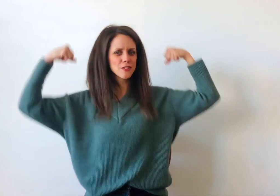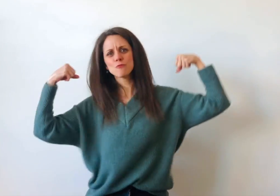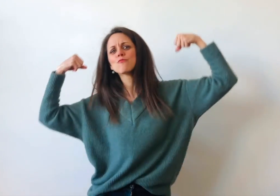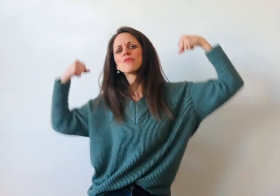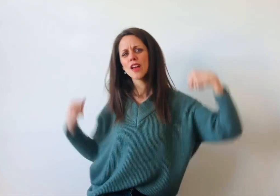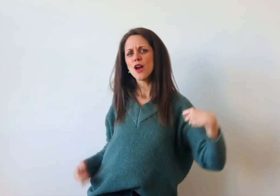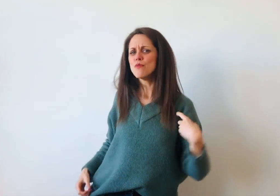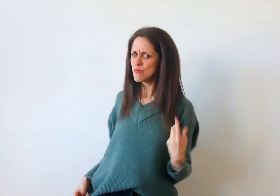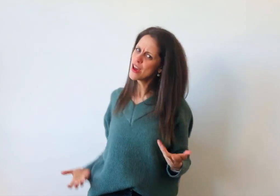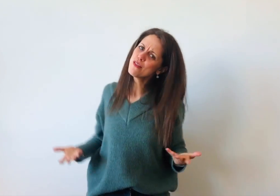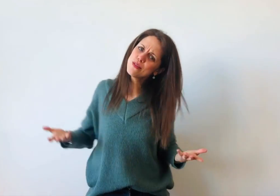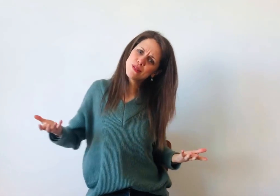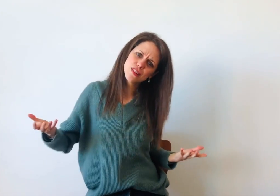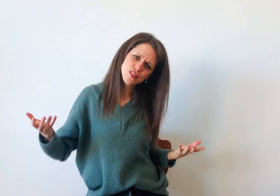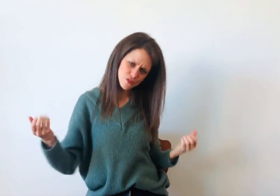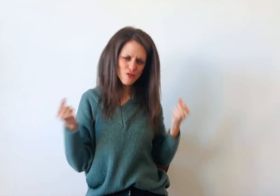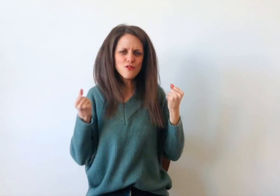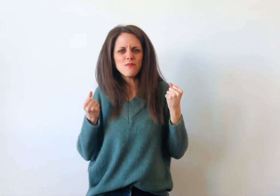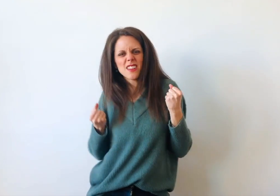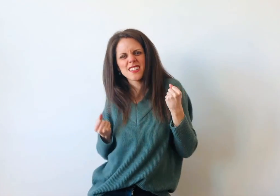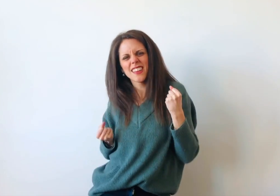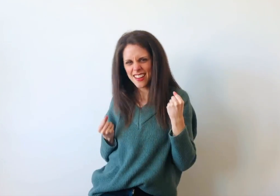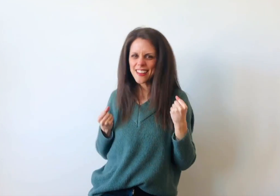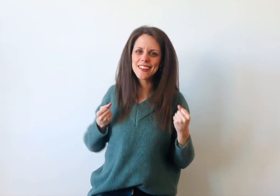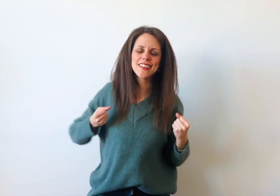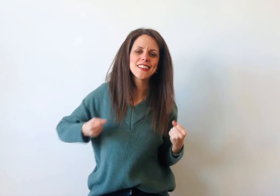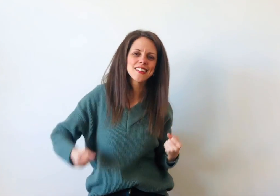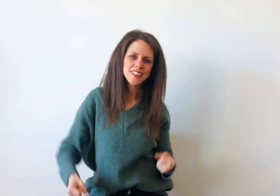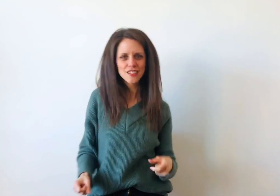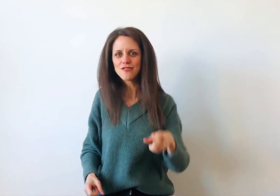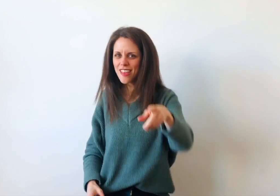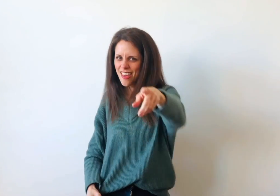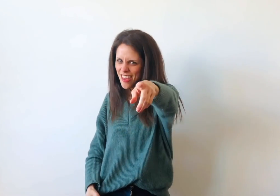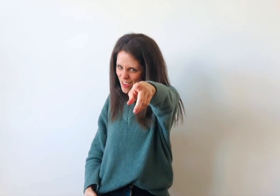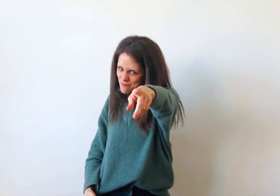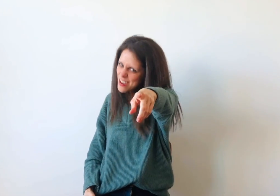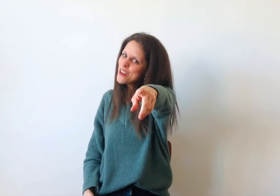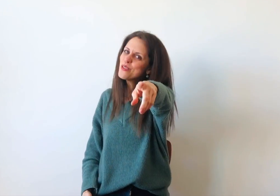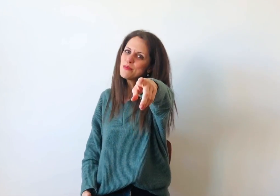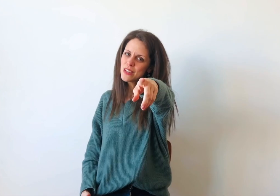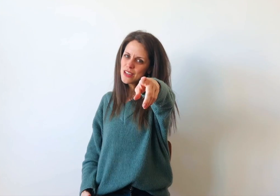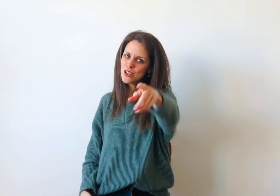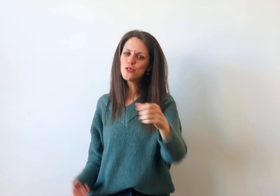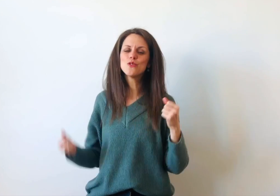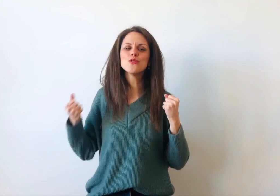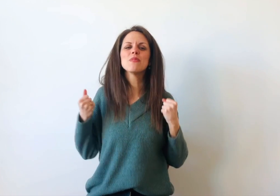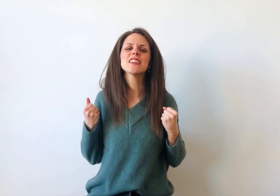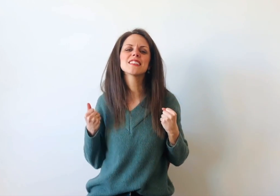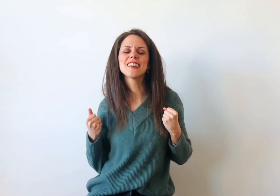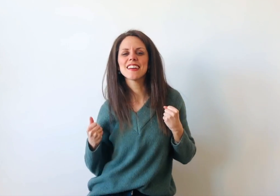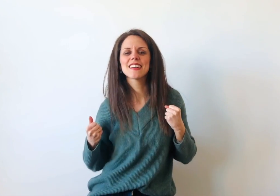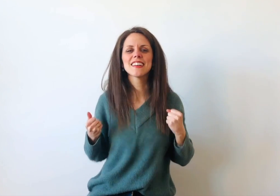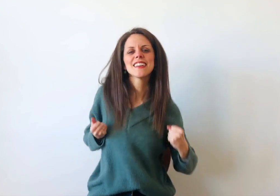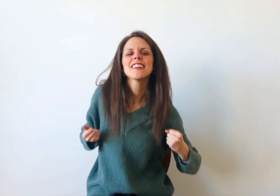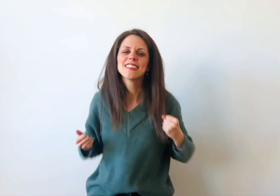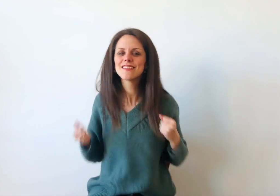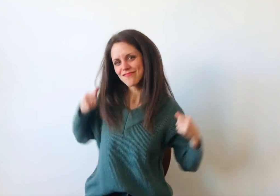Mel amigo, basta crer Mel amigo, basta crer